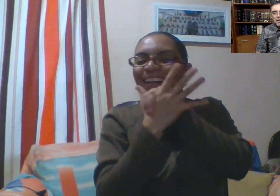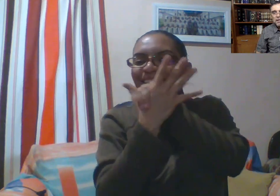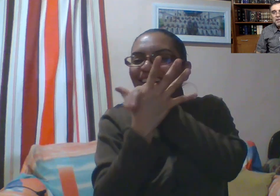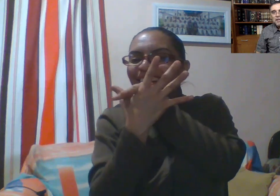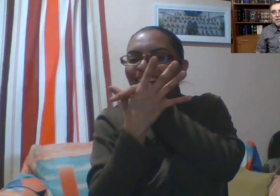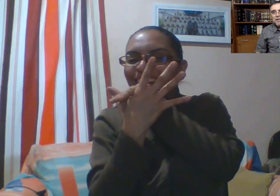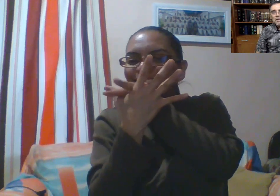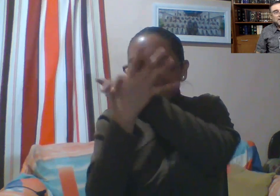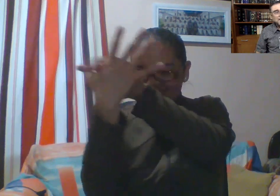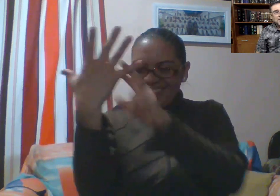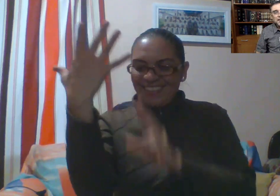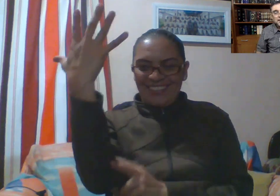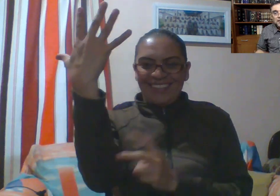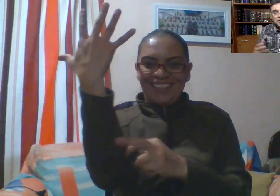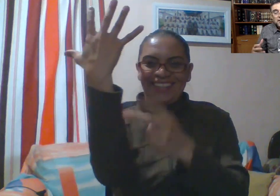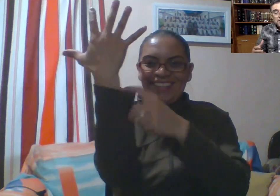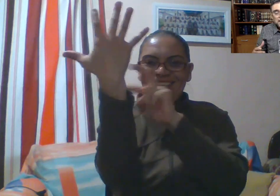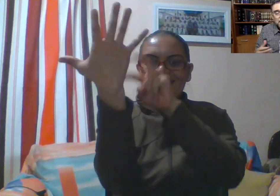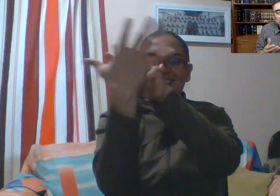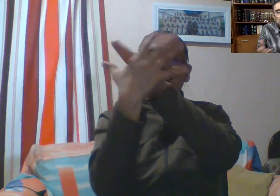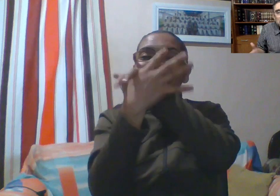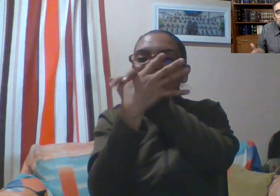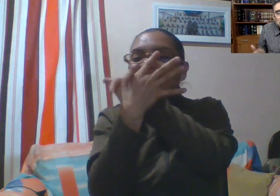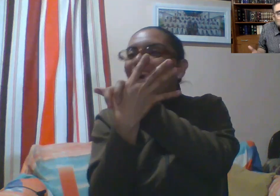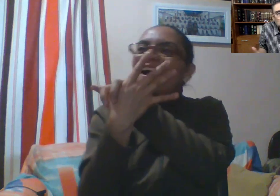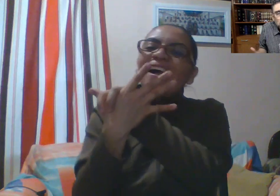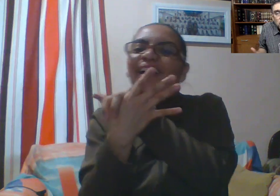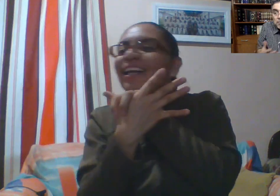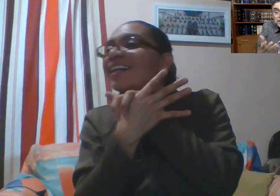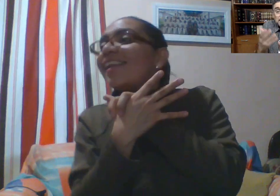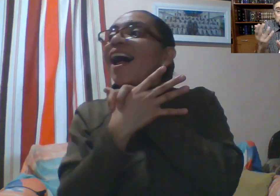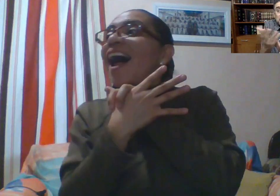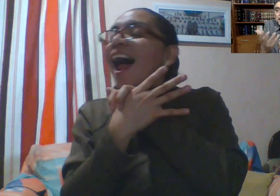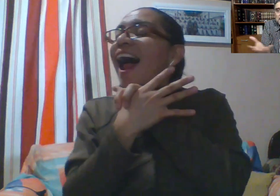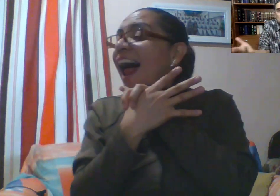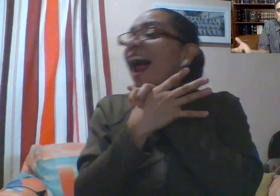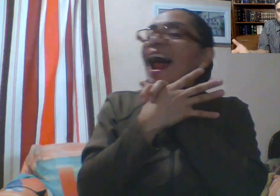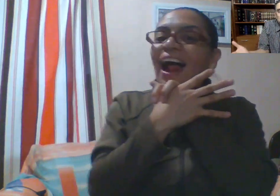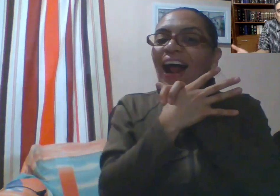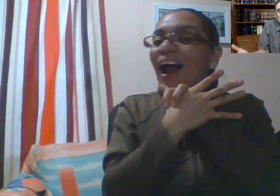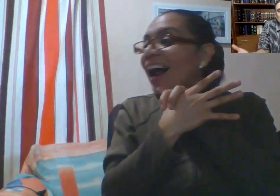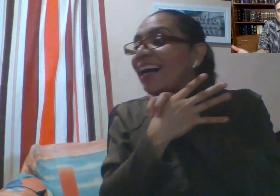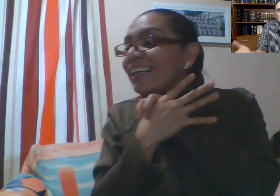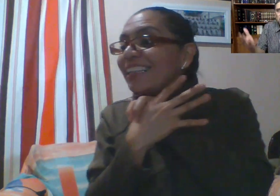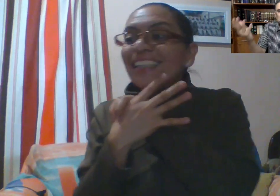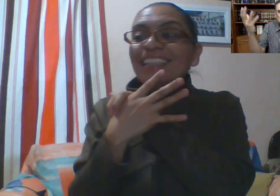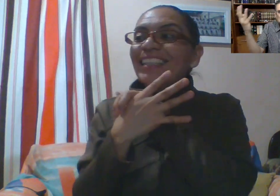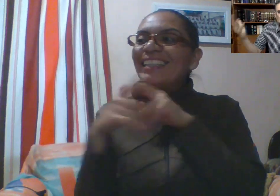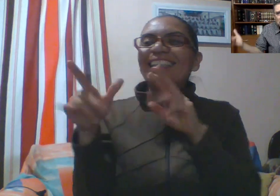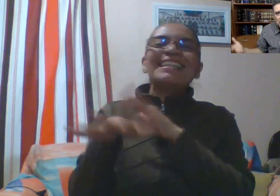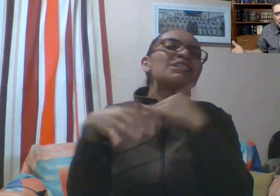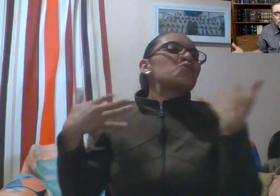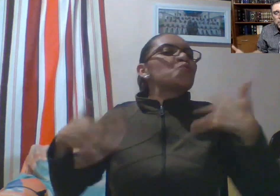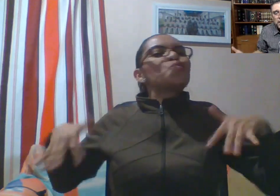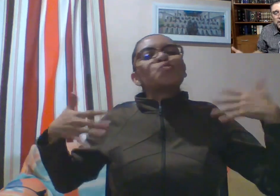qué se trata? Jamás había sentido eso. Además, imagínese la mirada del Señor Jesucristo. Debió ser impresionante eso para él.